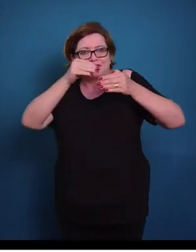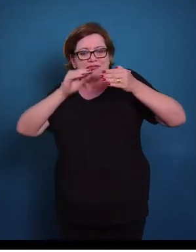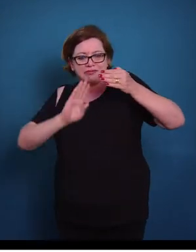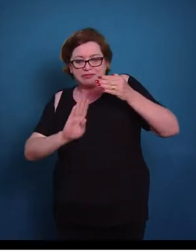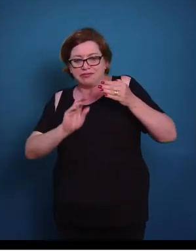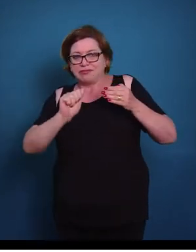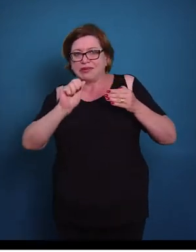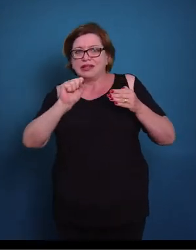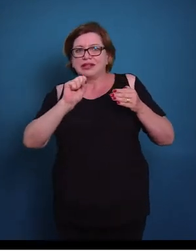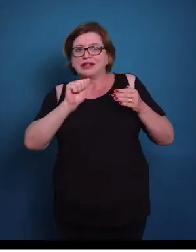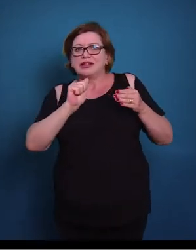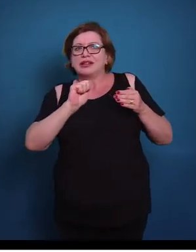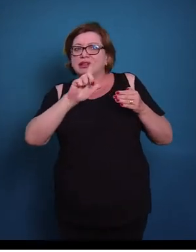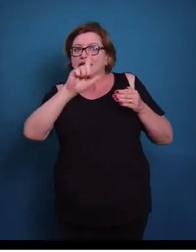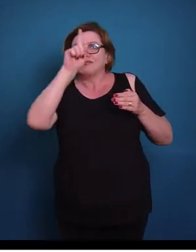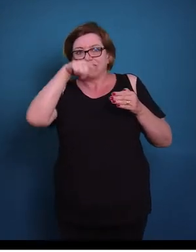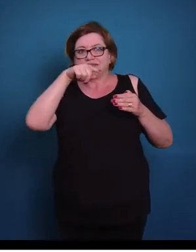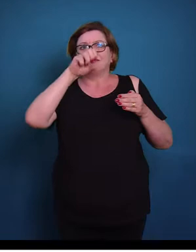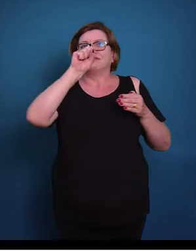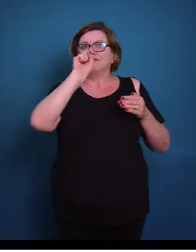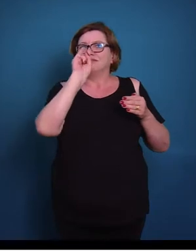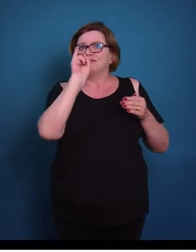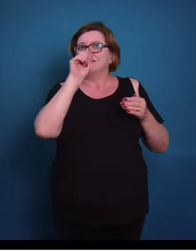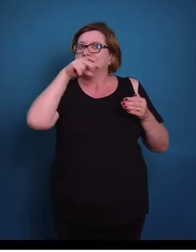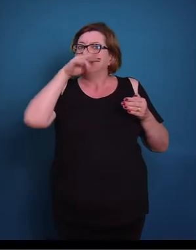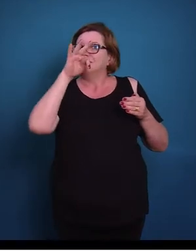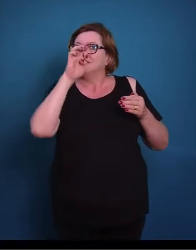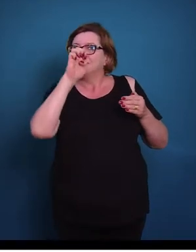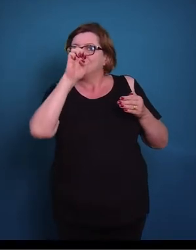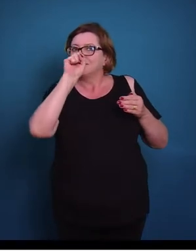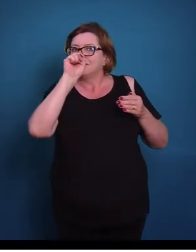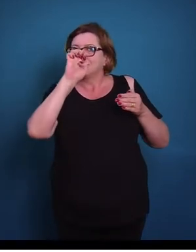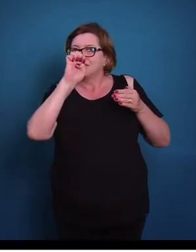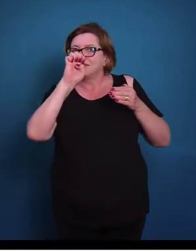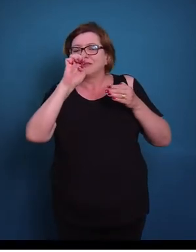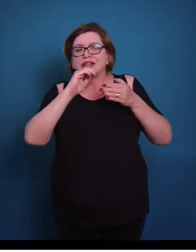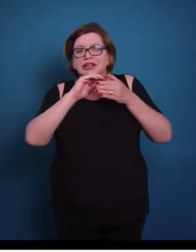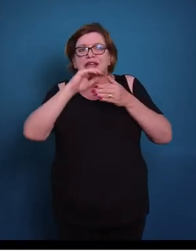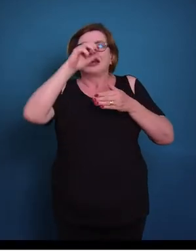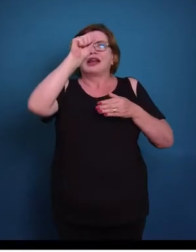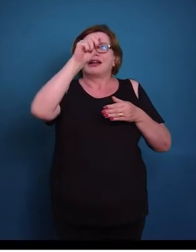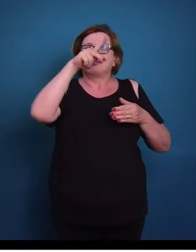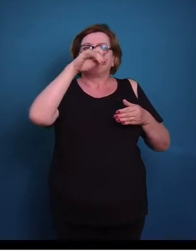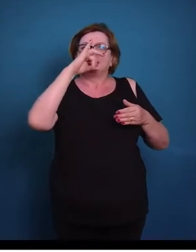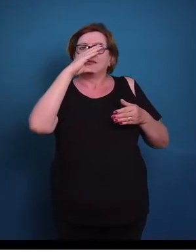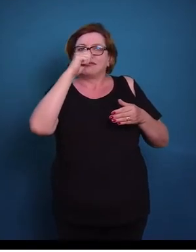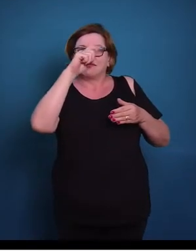a síntese no polo basal e o órgão de armazenamento no polo apical. Então tudo isso gera uma polaridade para a célula.